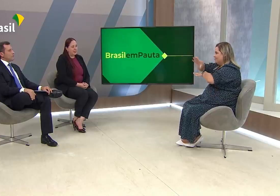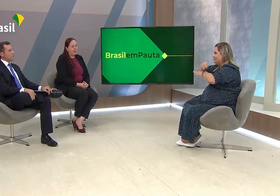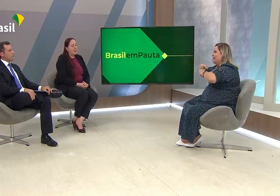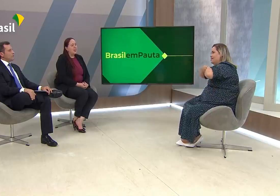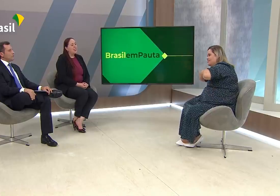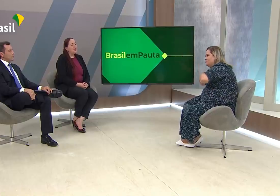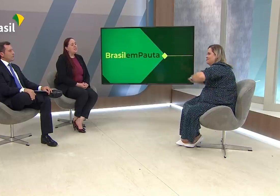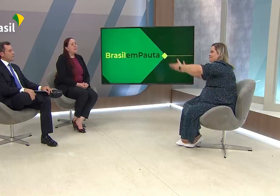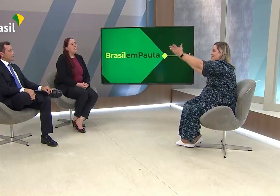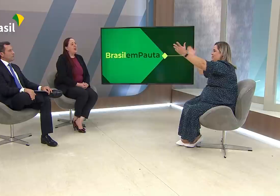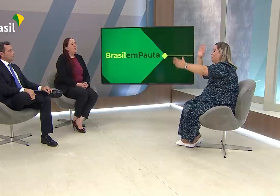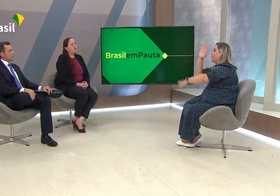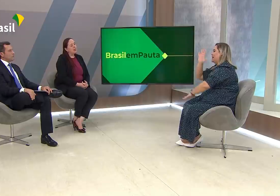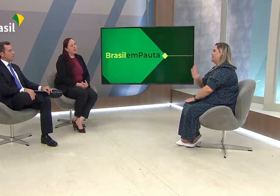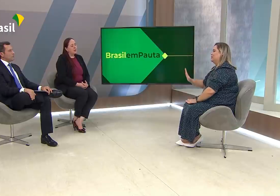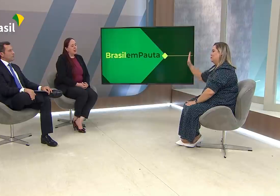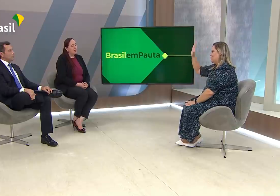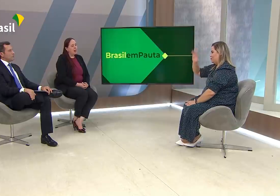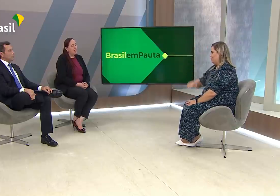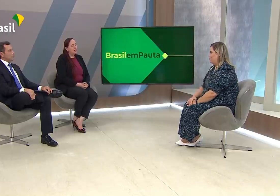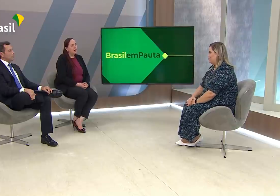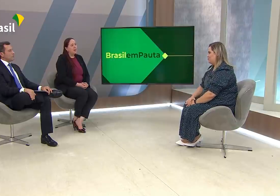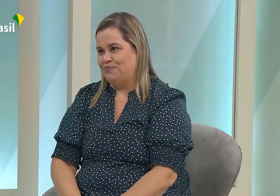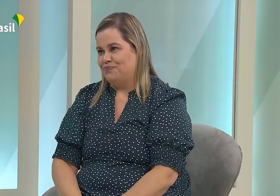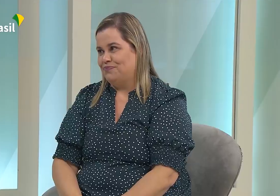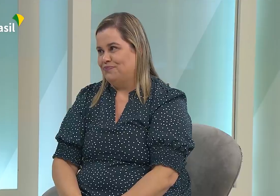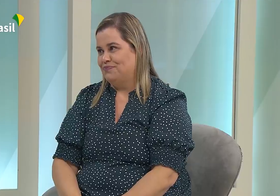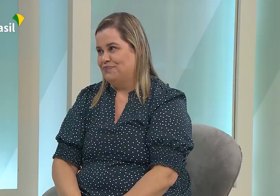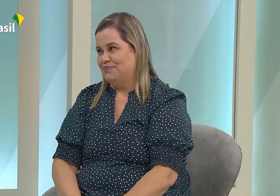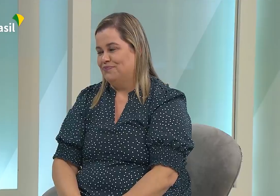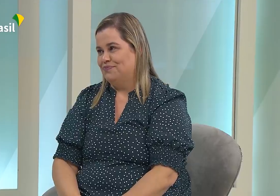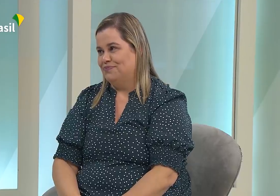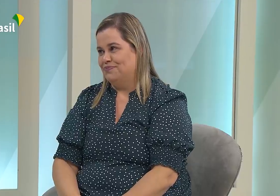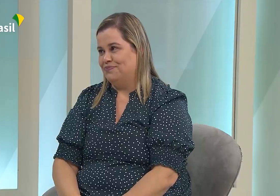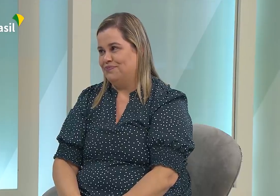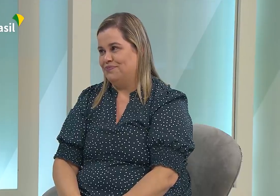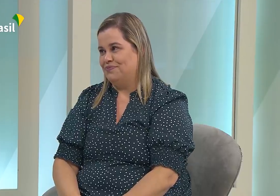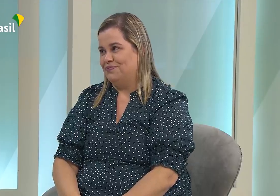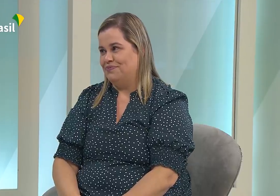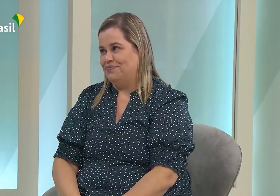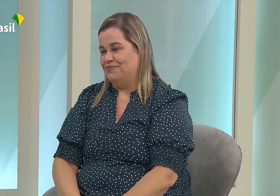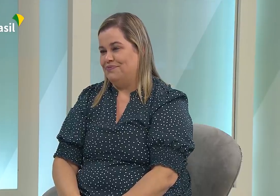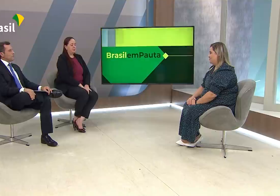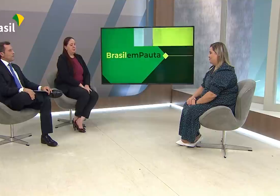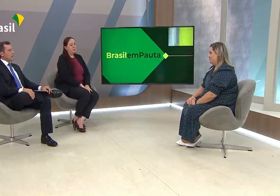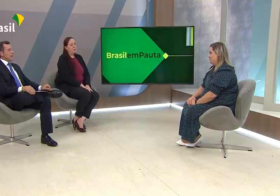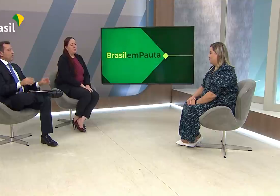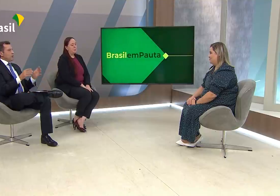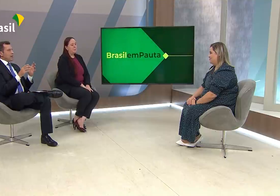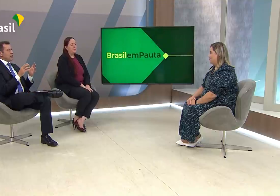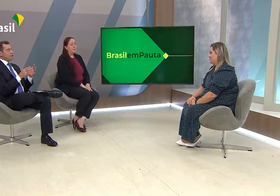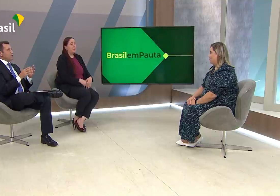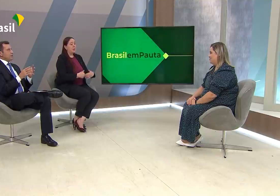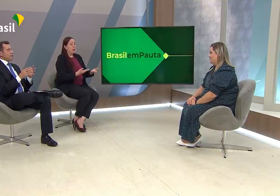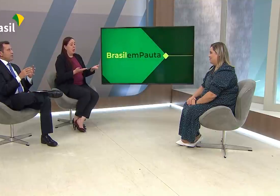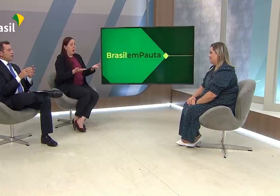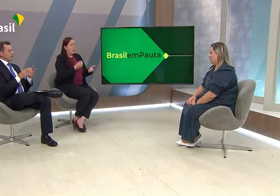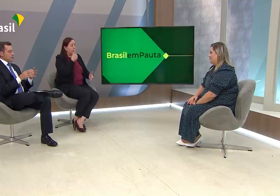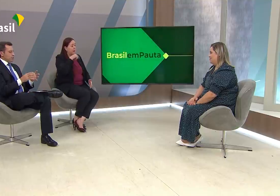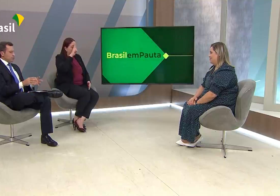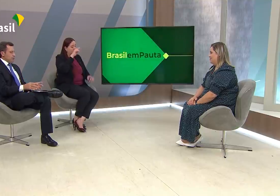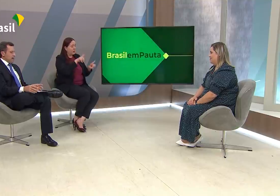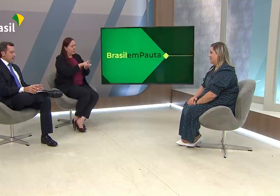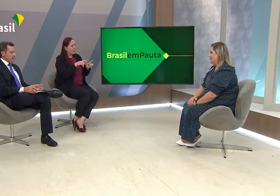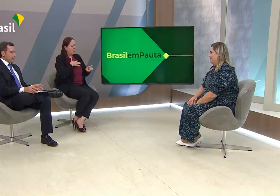sinais, né? E assim, os sinais são gravados e são disseminados em todo o nosso país. Agora, a senhora também